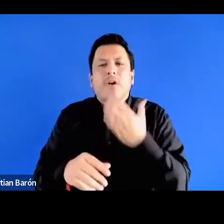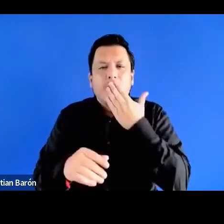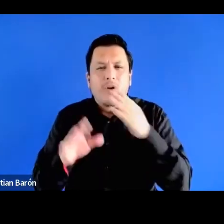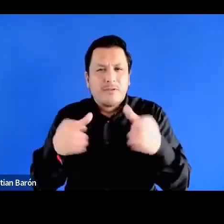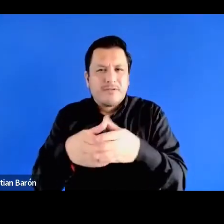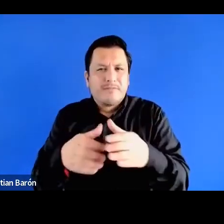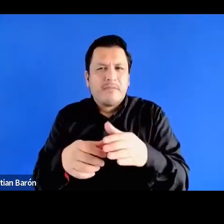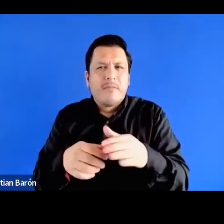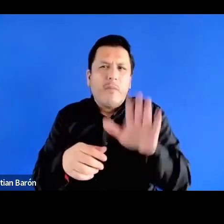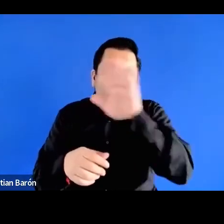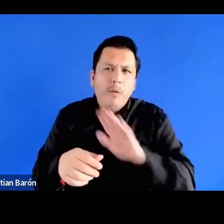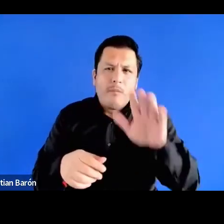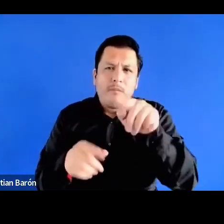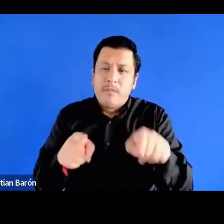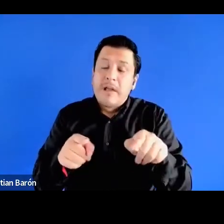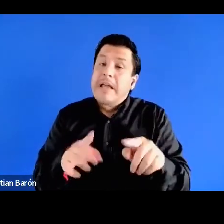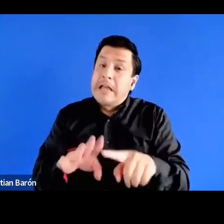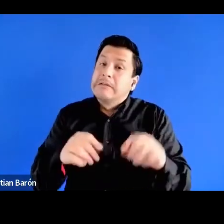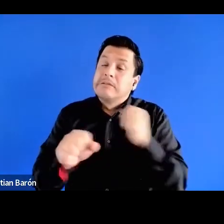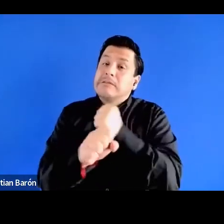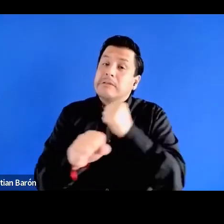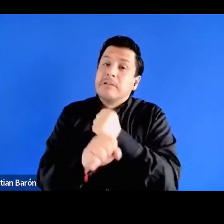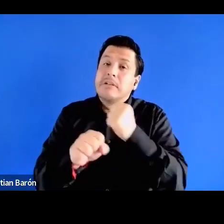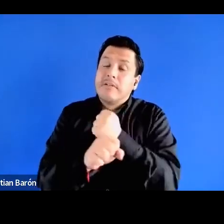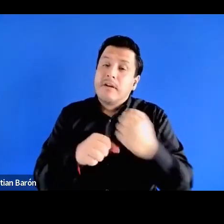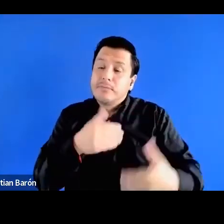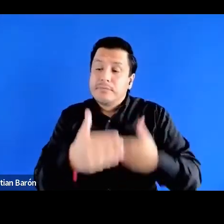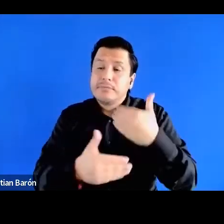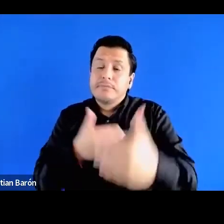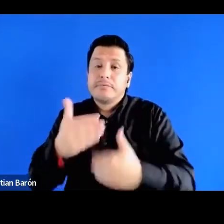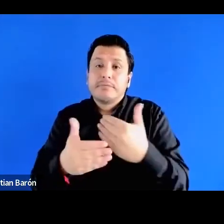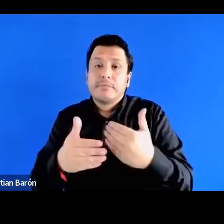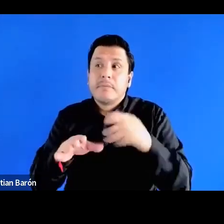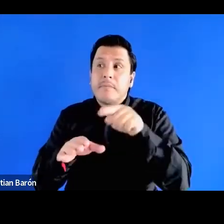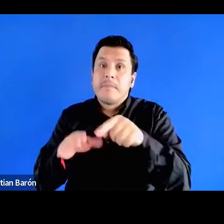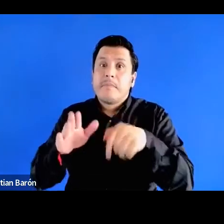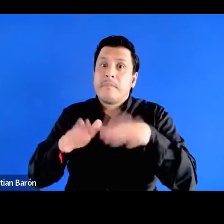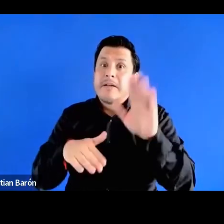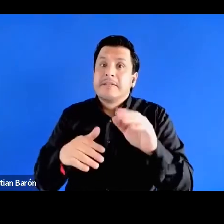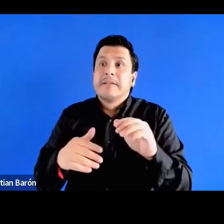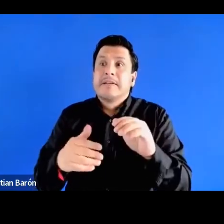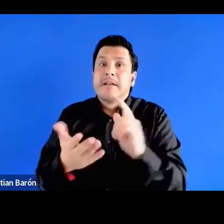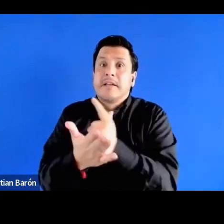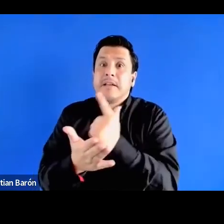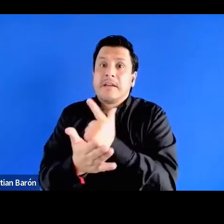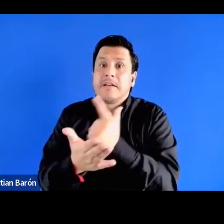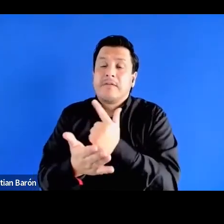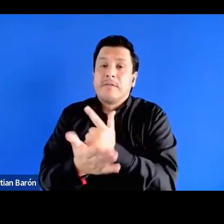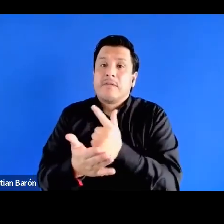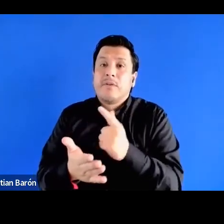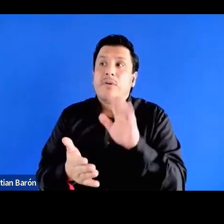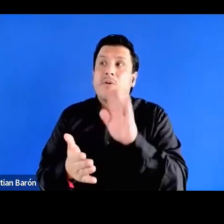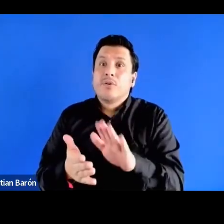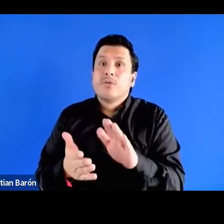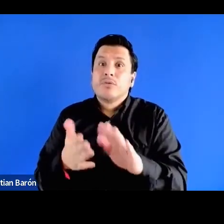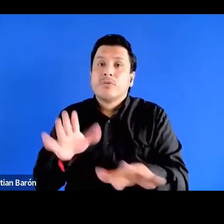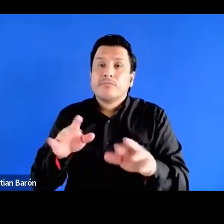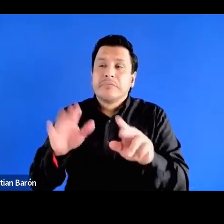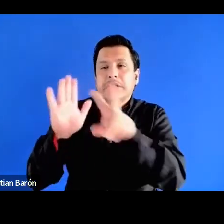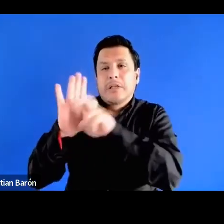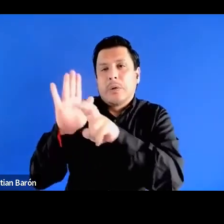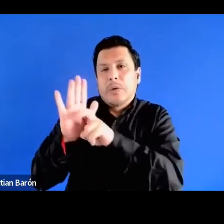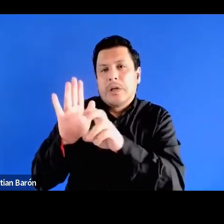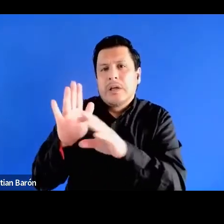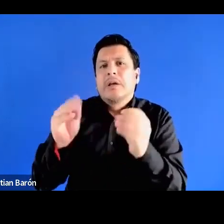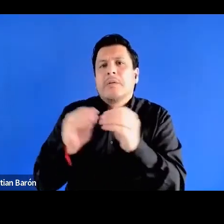entonces el trabajo de Mara este libro es muy fuerte teóricamente